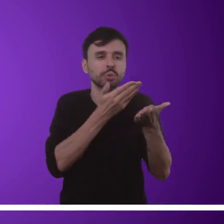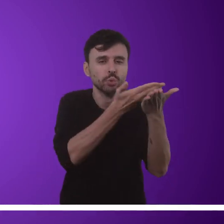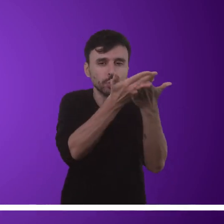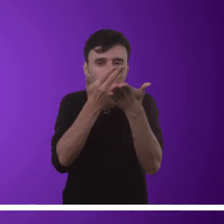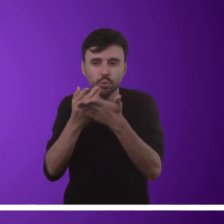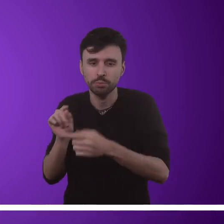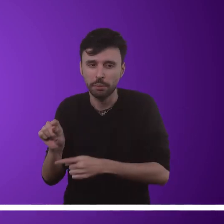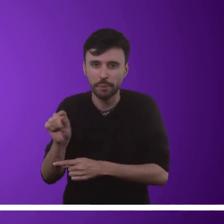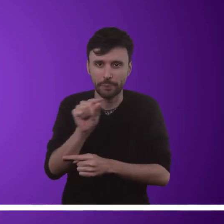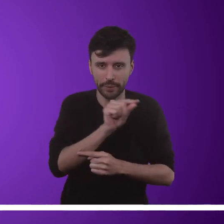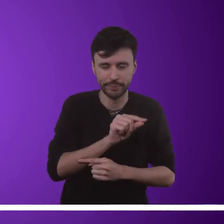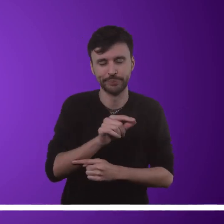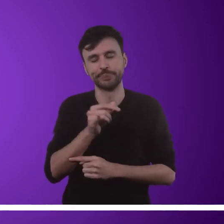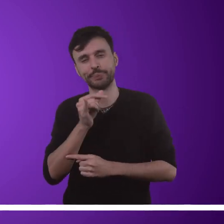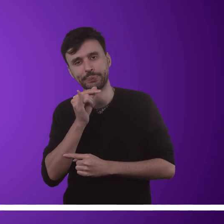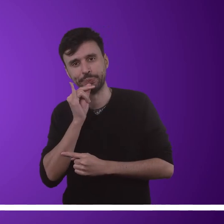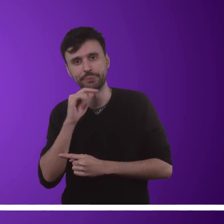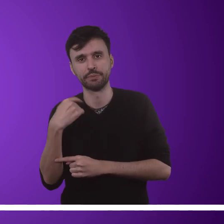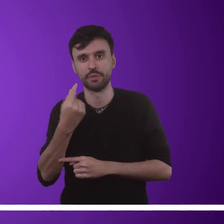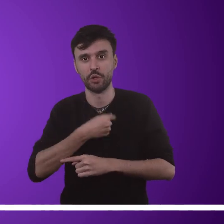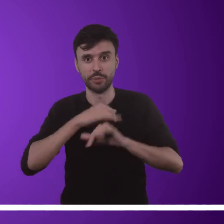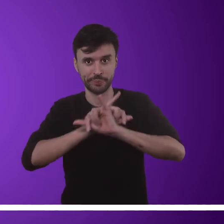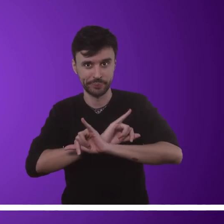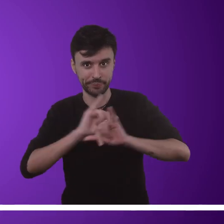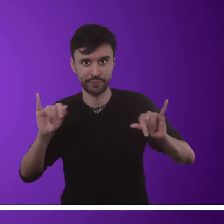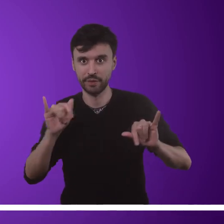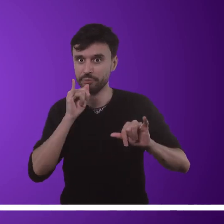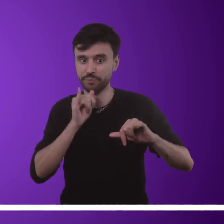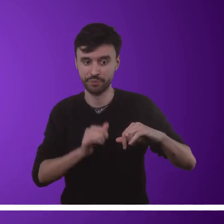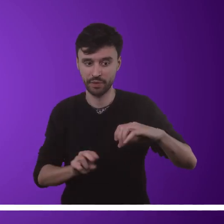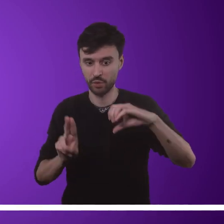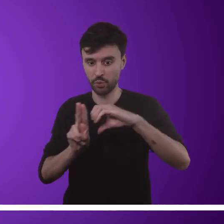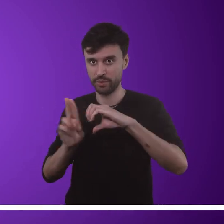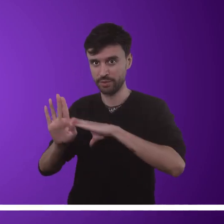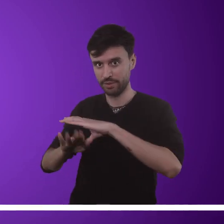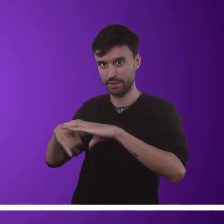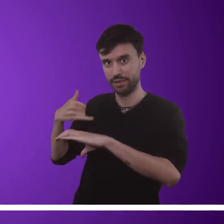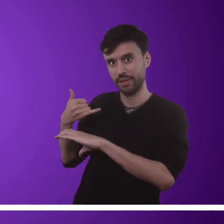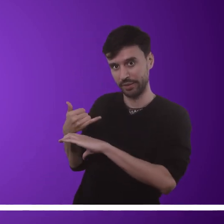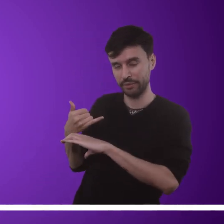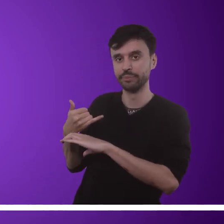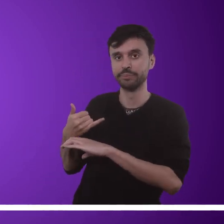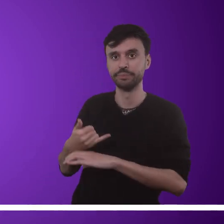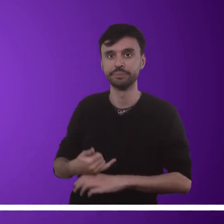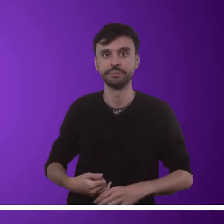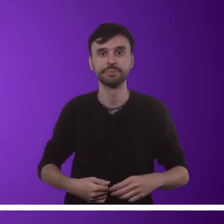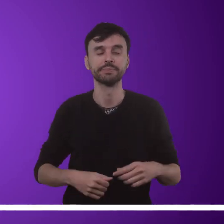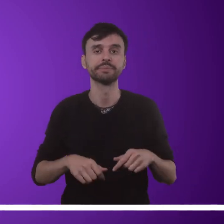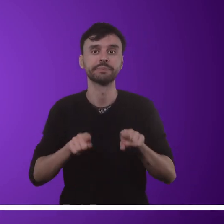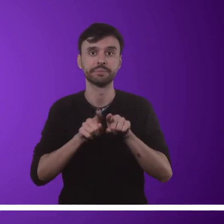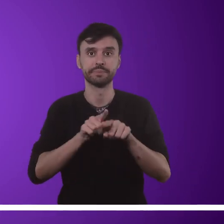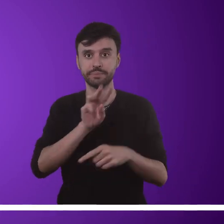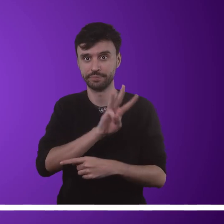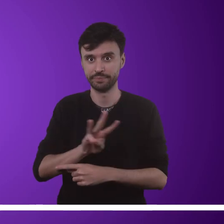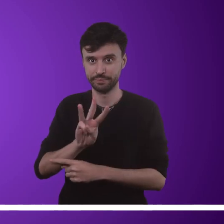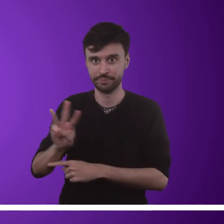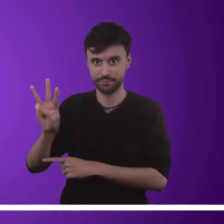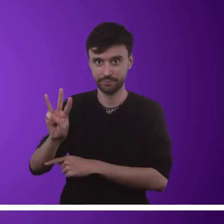materiais de Libras na internet. Recomendamos os vídeos da Uníntese no YouTube, bem como os seguintes sites.